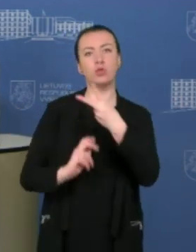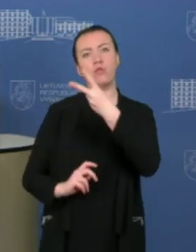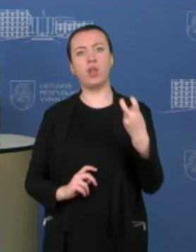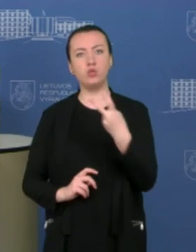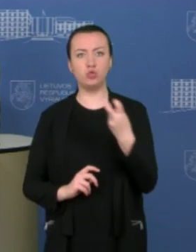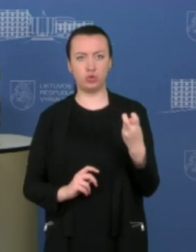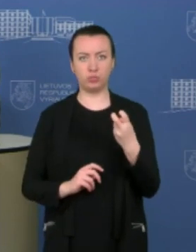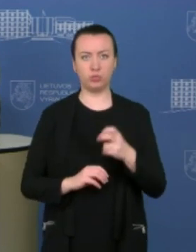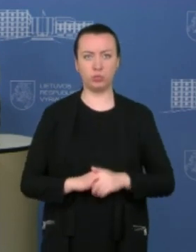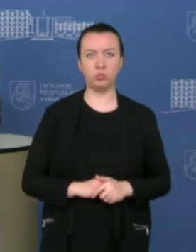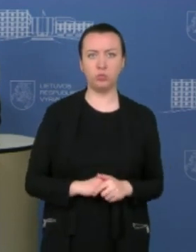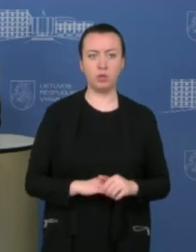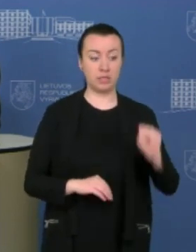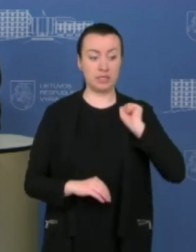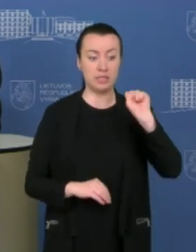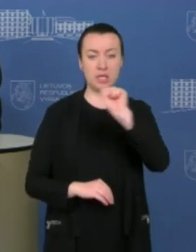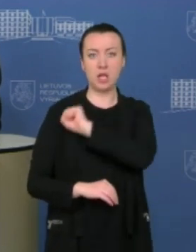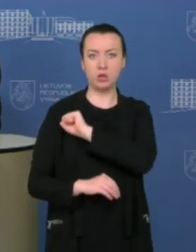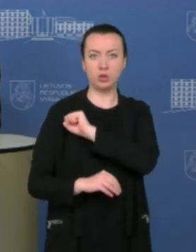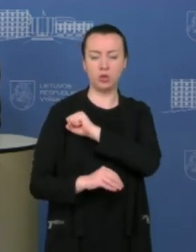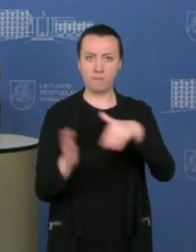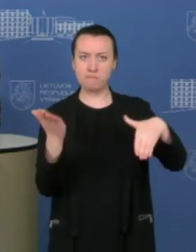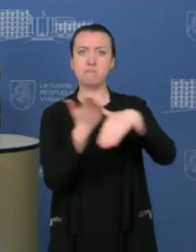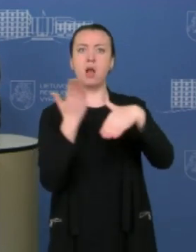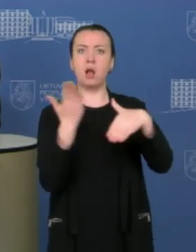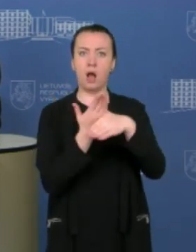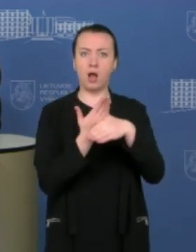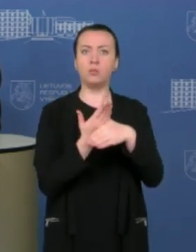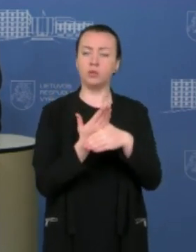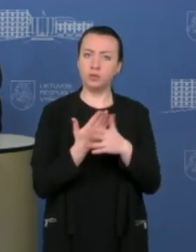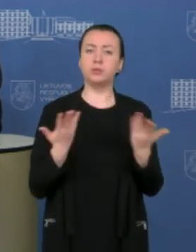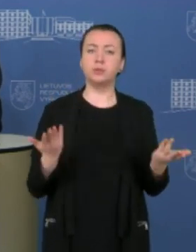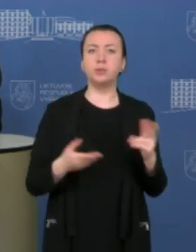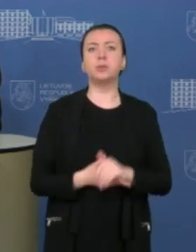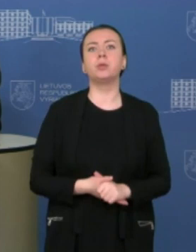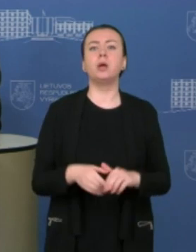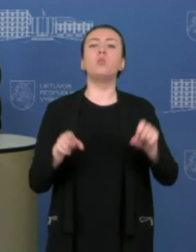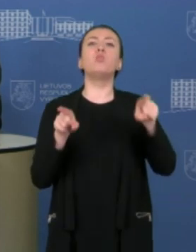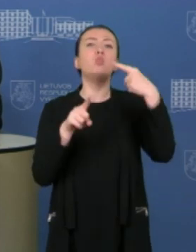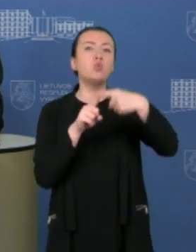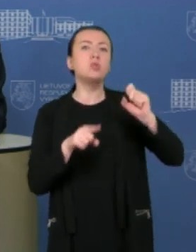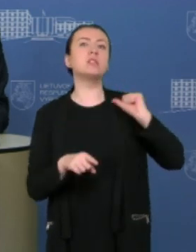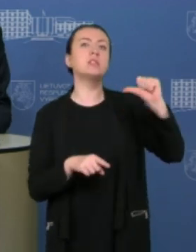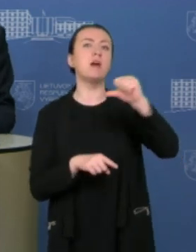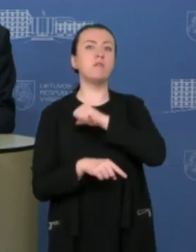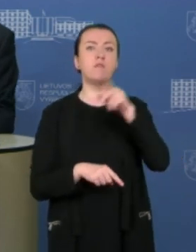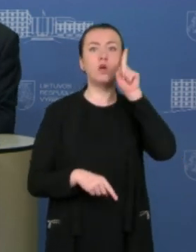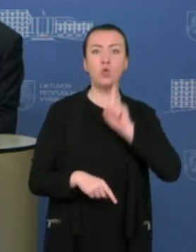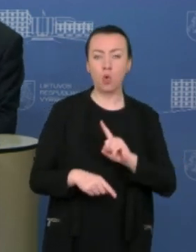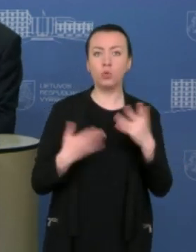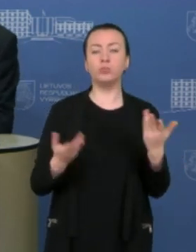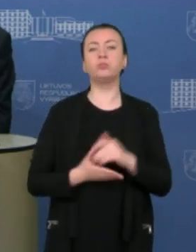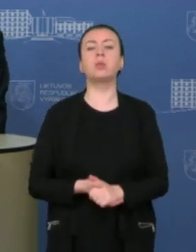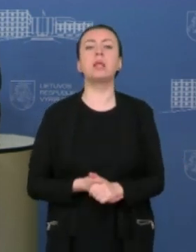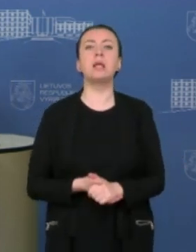medikų bendruomenės specialistų ir savanorių. Ir ką dar